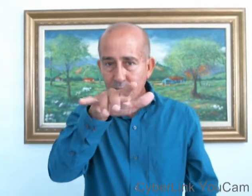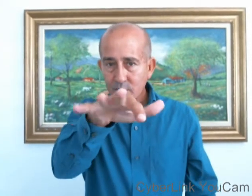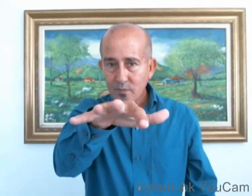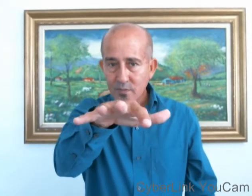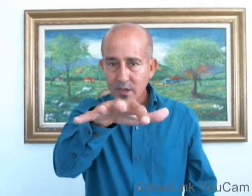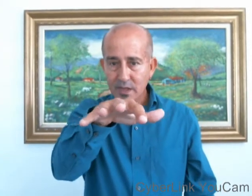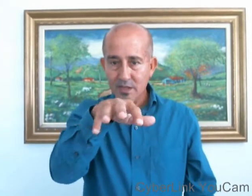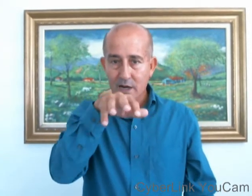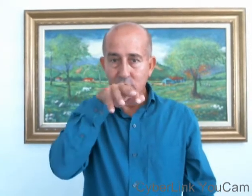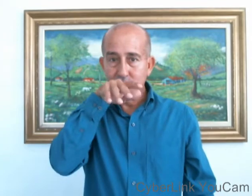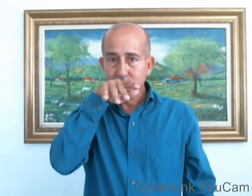El dragón.